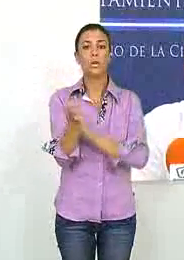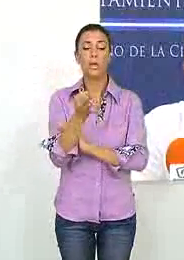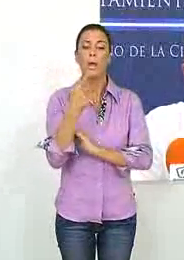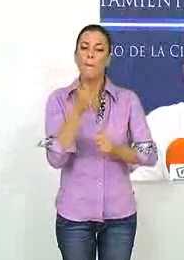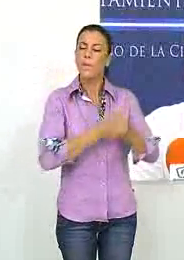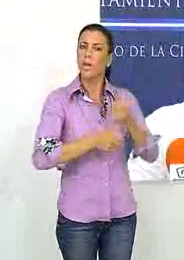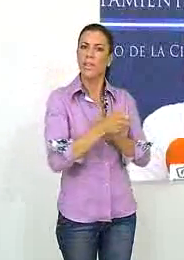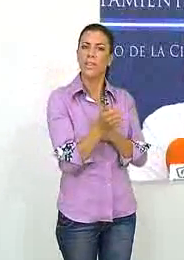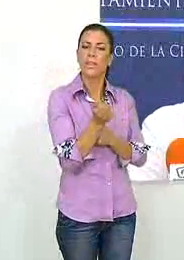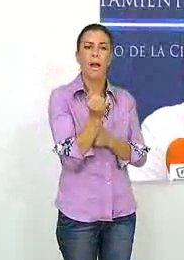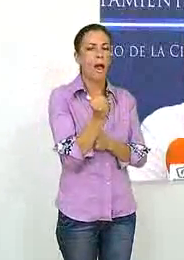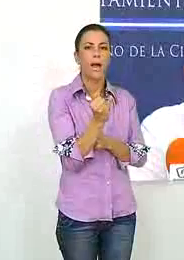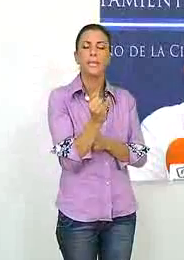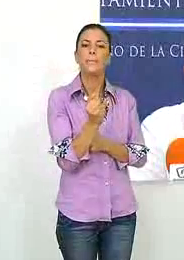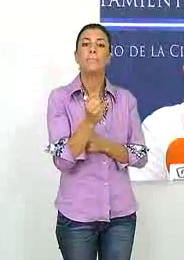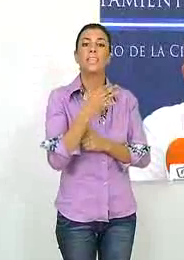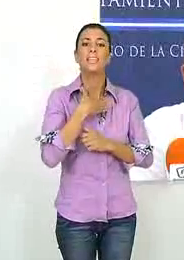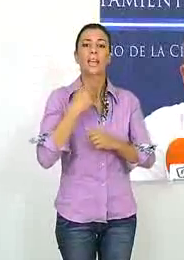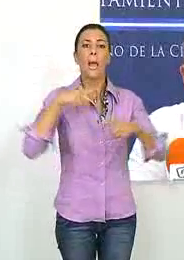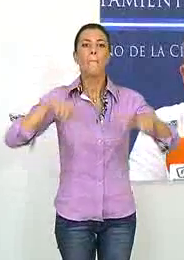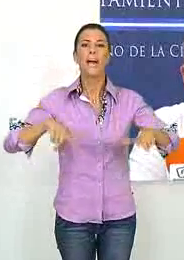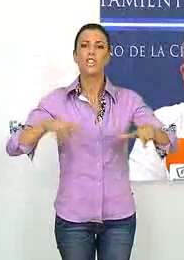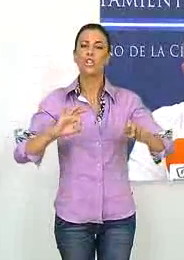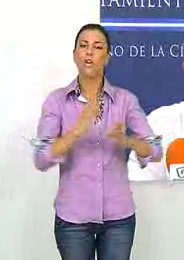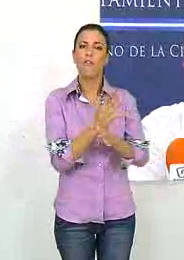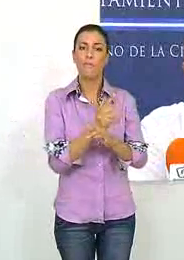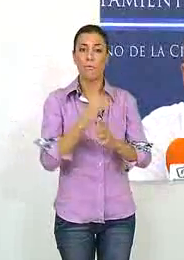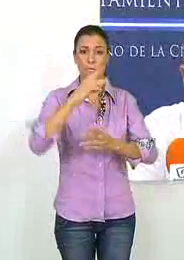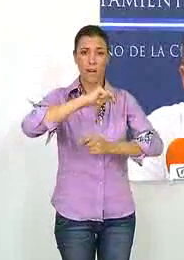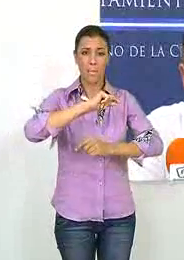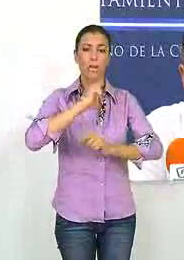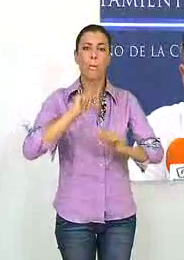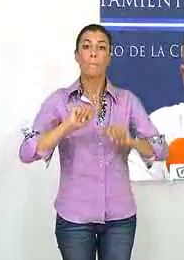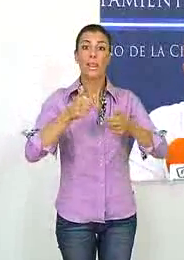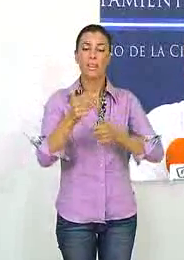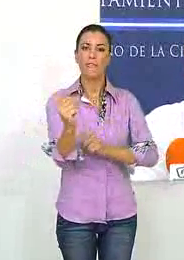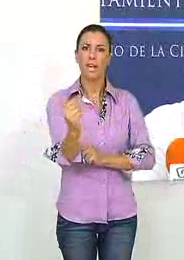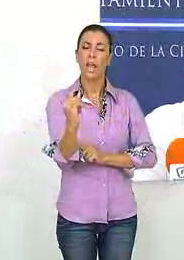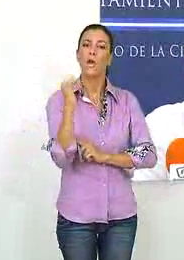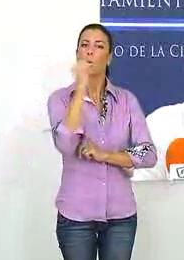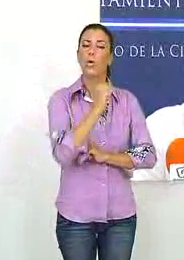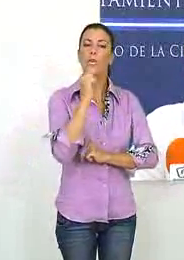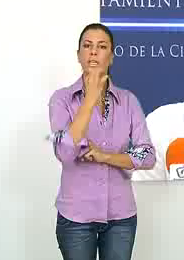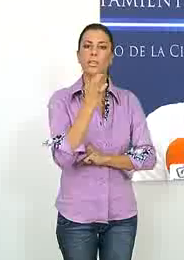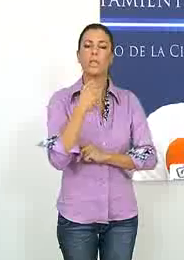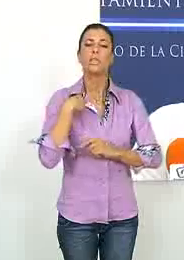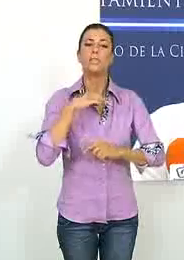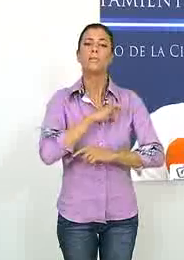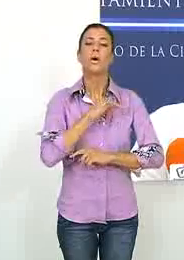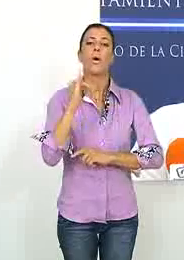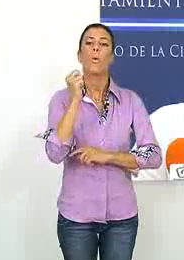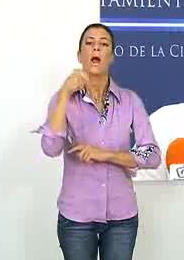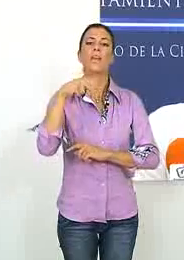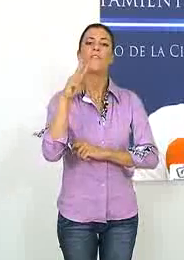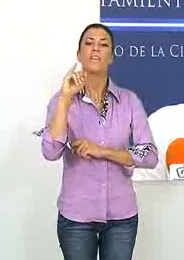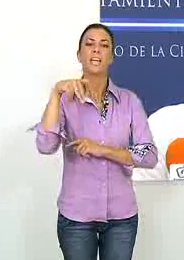la primera propuesta será los patios flamencos que comienzan el viernes con un concierto de Juan Pinilla en